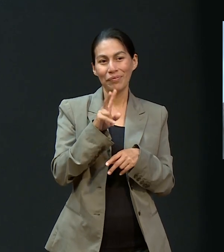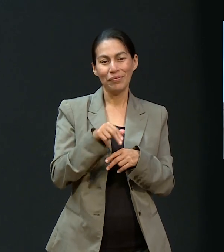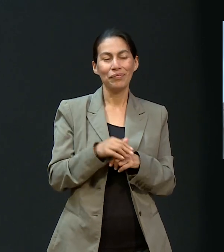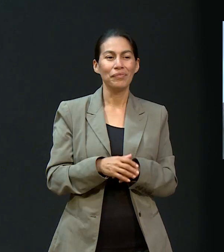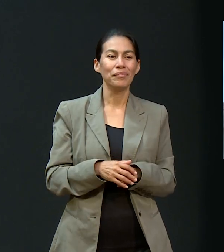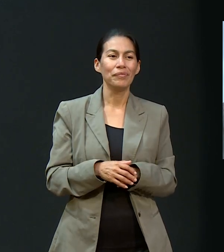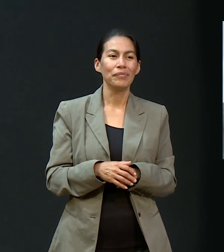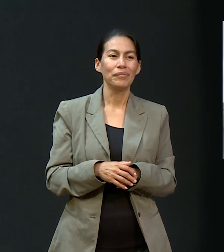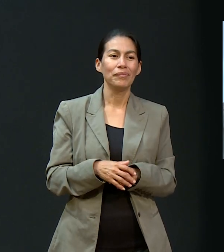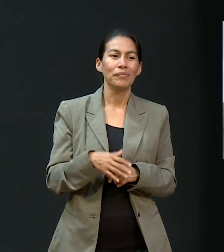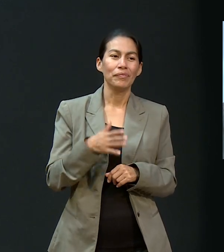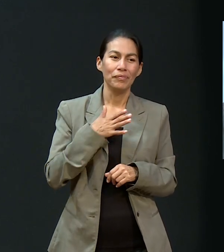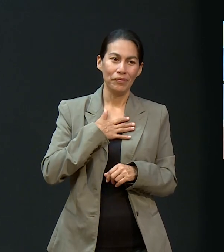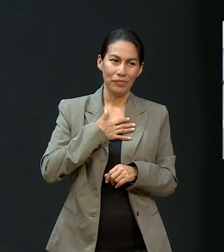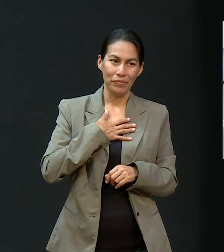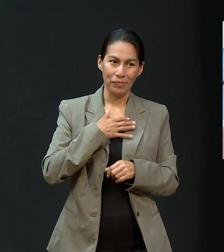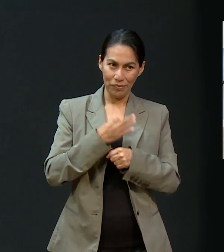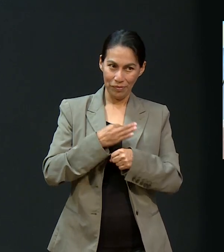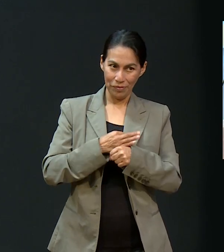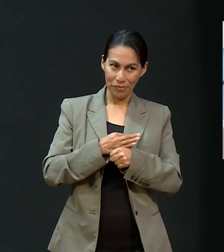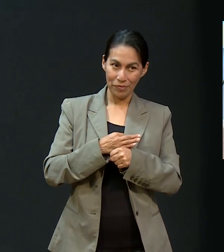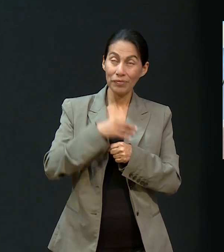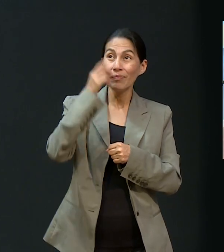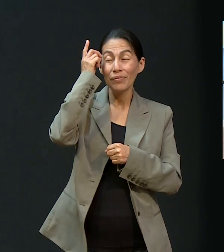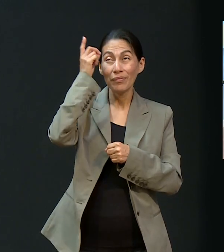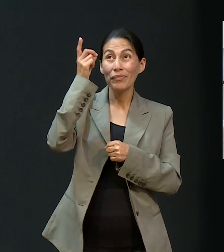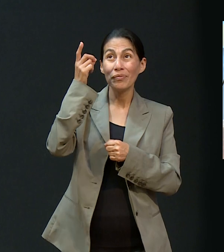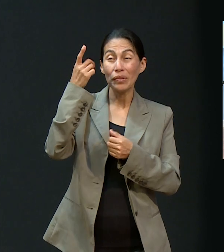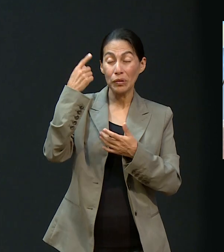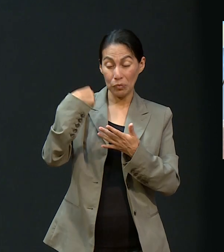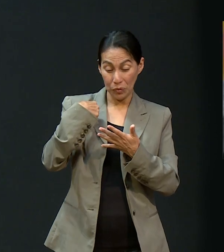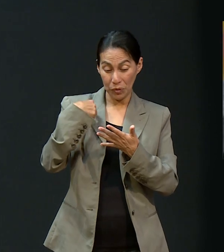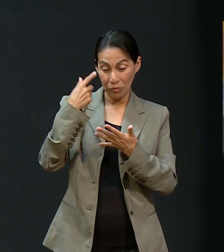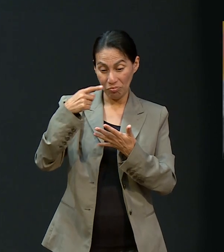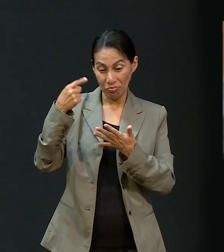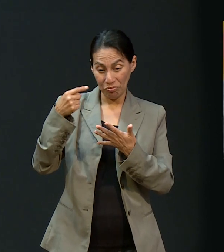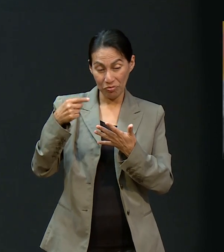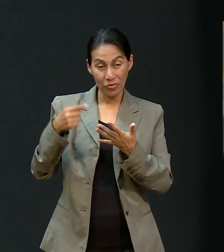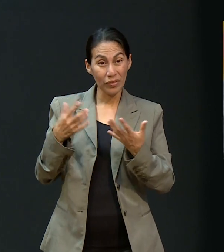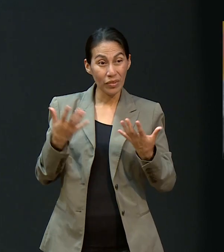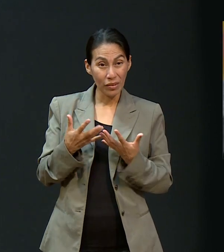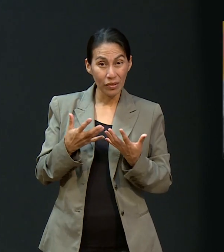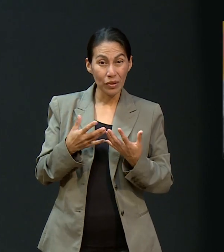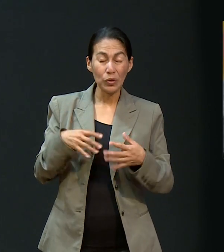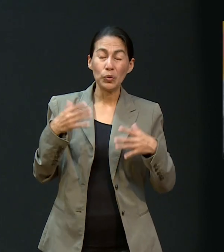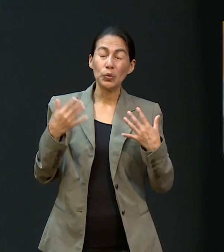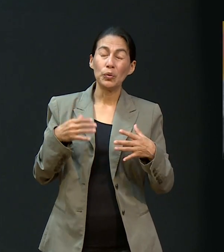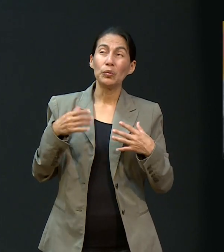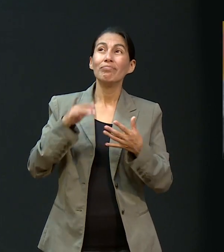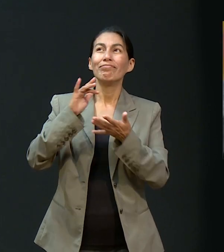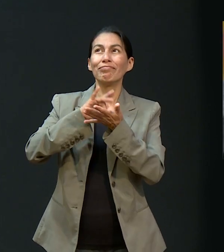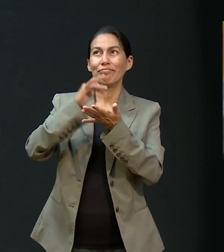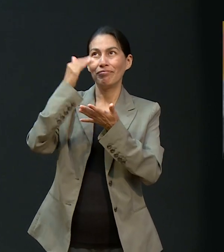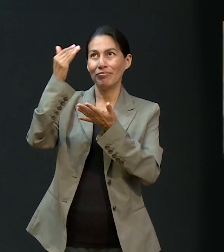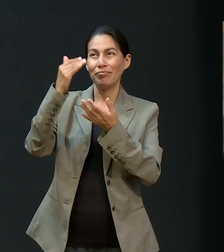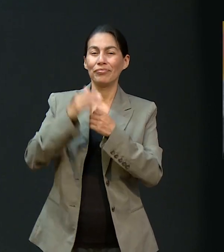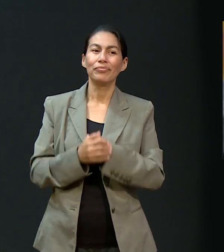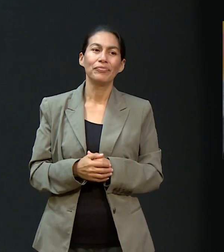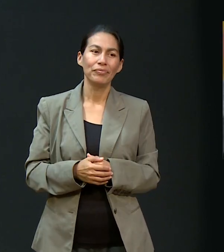contarles. Así es. Bueno, este año yo estoy muy agradecida con Dios por todo lo que ha hecho en mi vida.